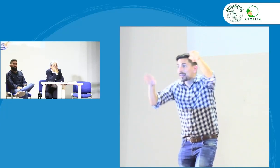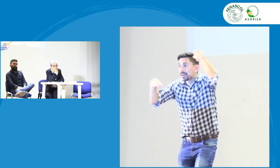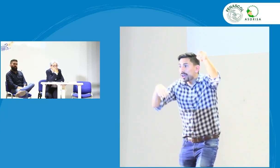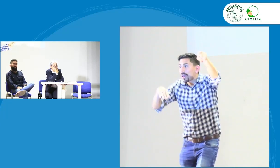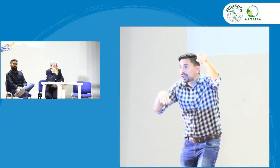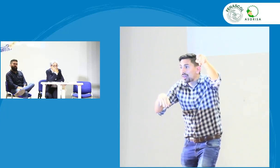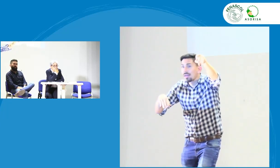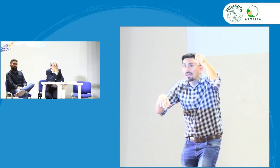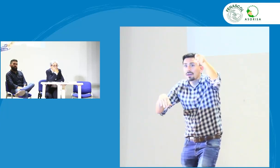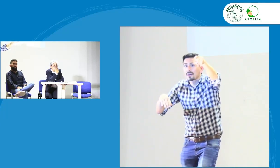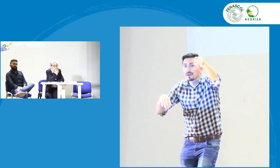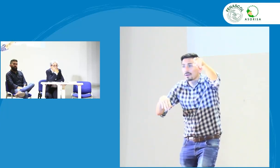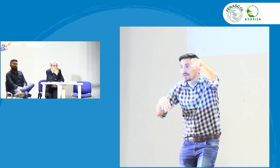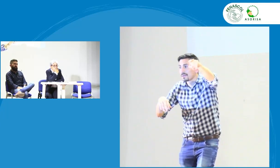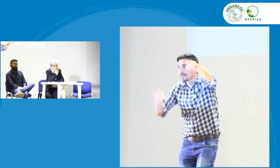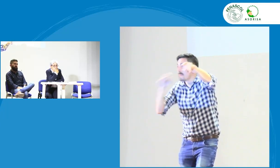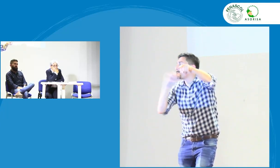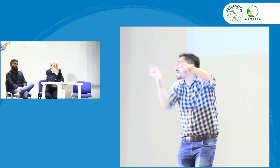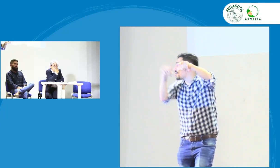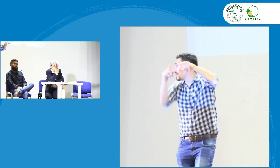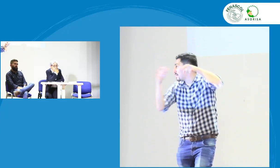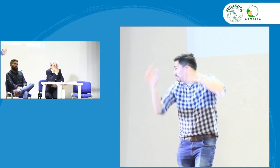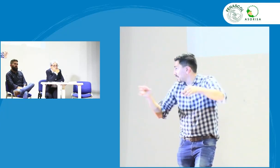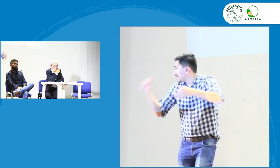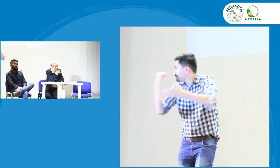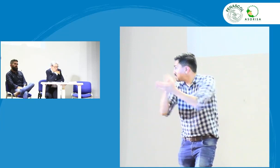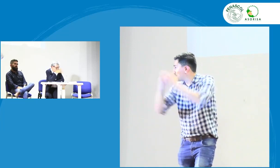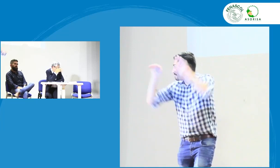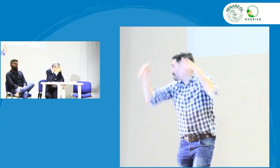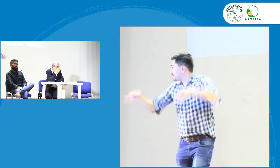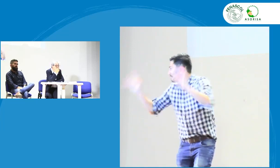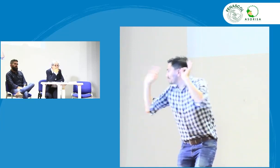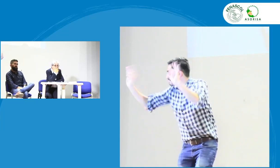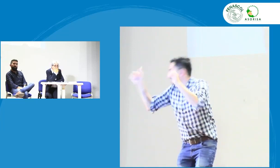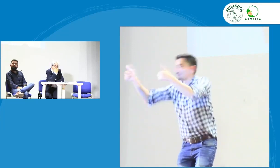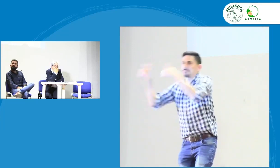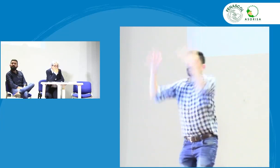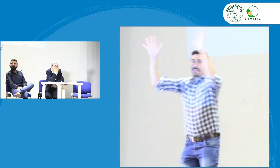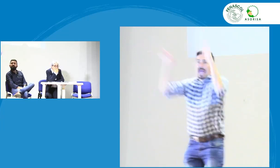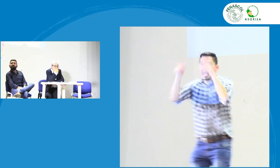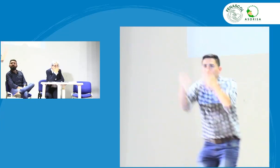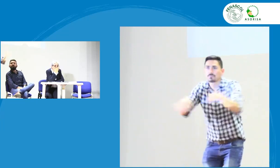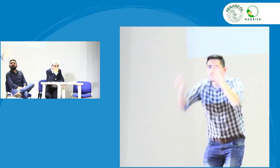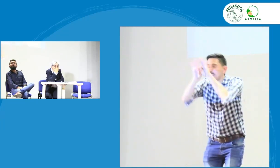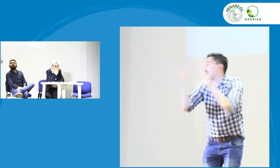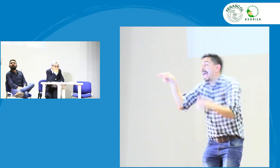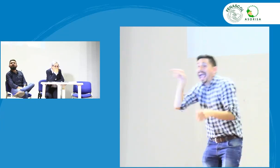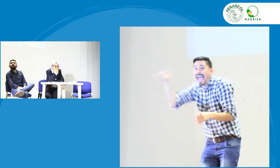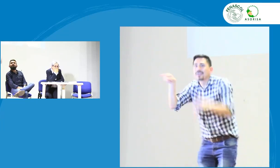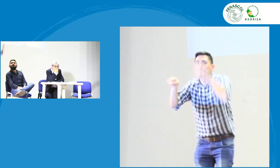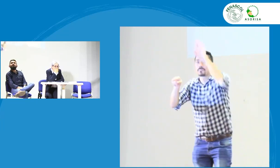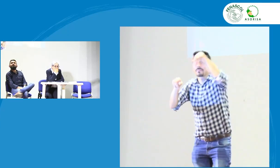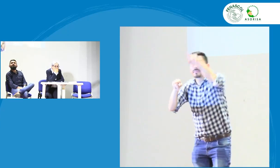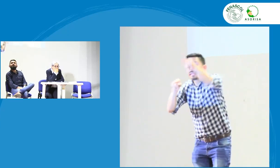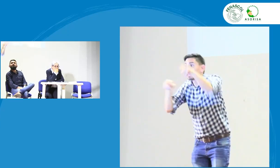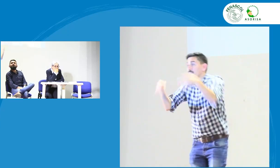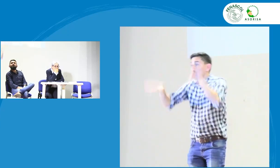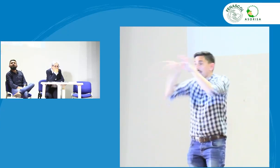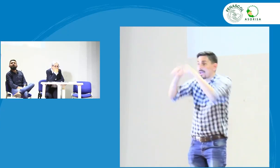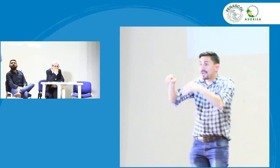los felicito por eso estaba preguntando si había asociación de sordos ok perfecto